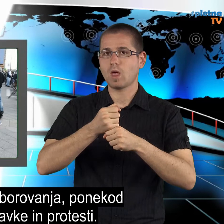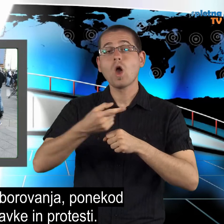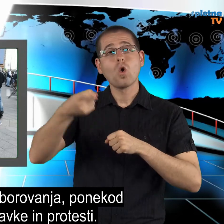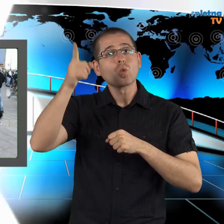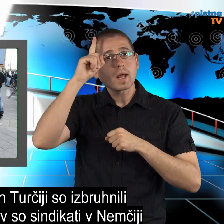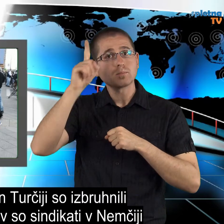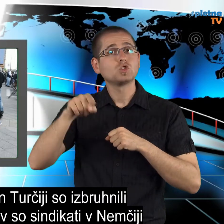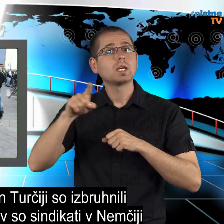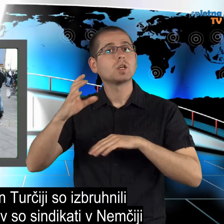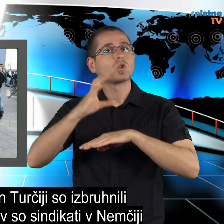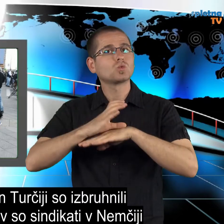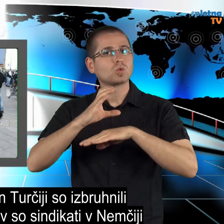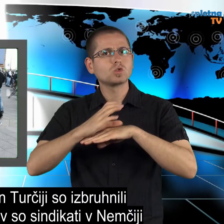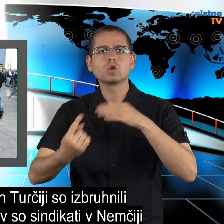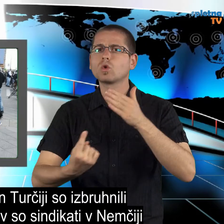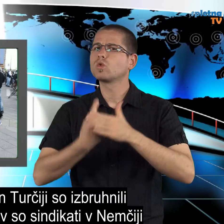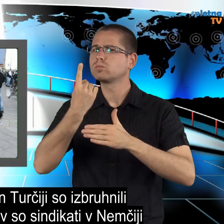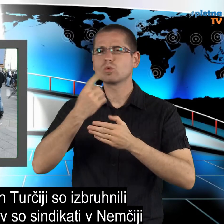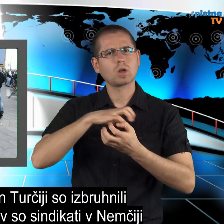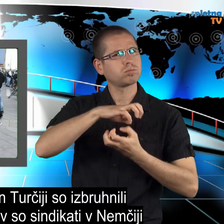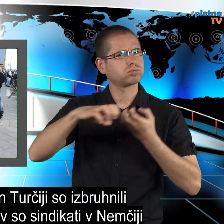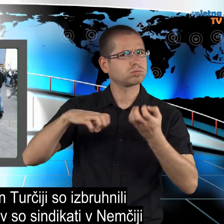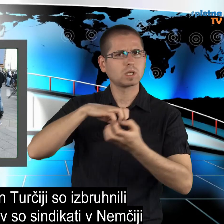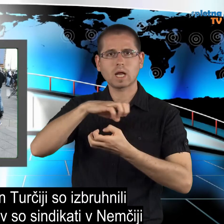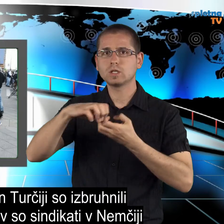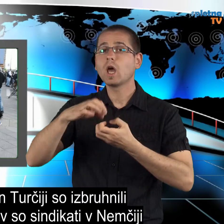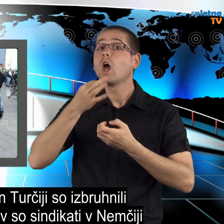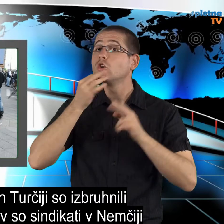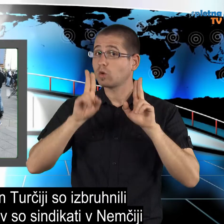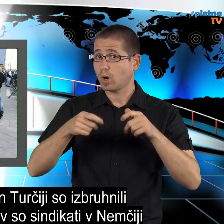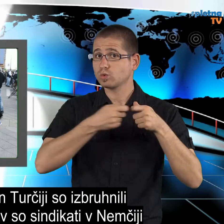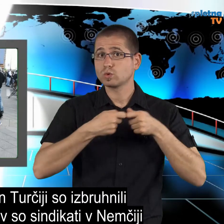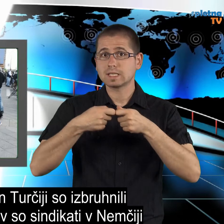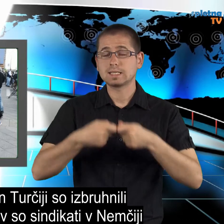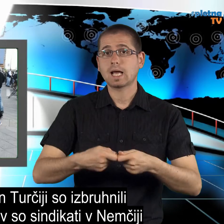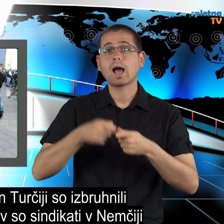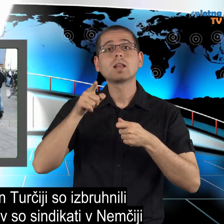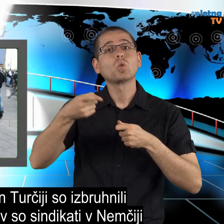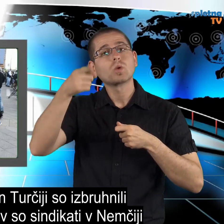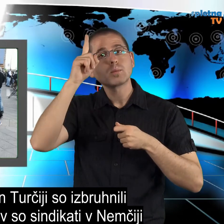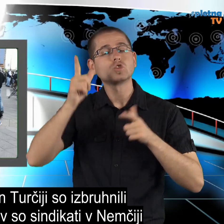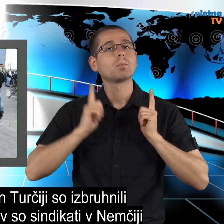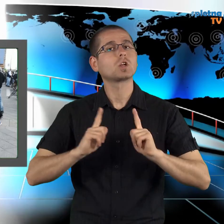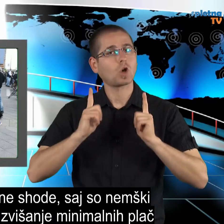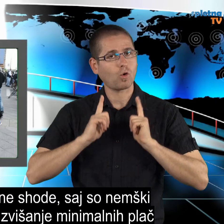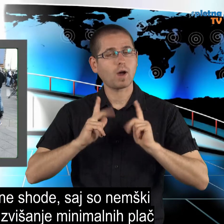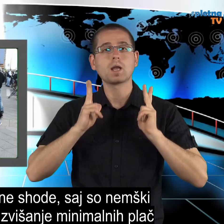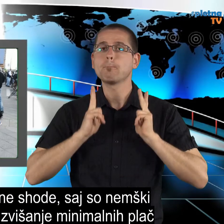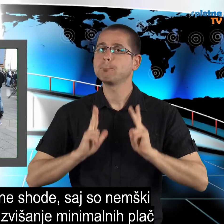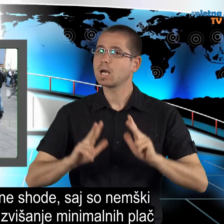V Nemčiji in Turčiji so izbruhnili iz gredi, čeprav so sindikati v Nemčiji pričakovali mirne shode, saj so